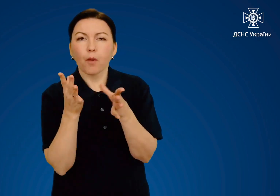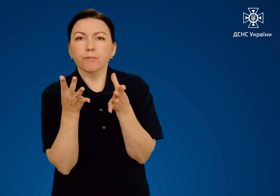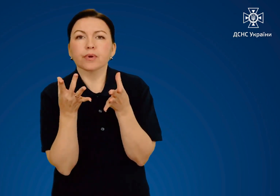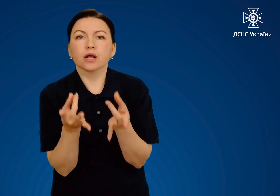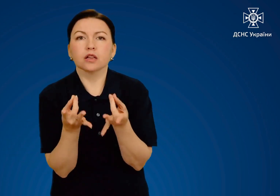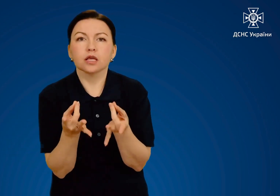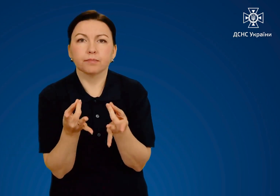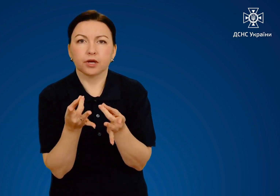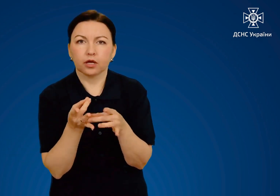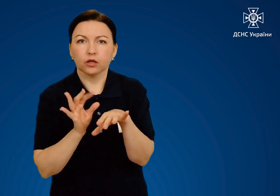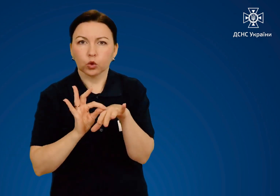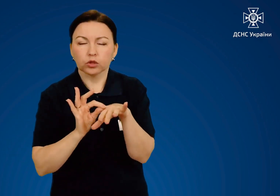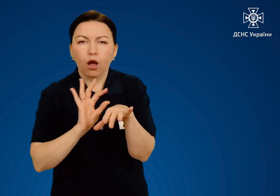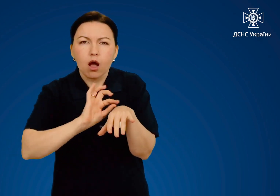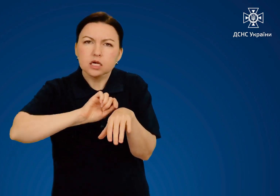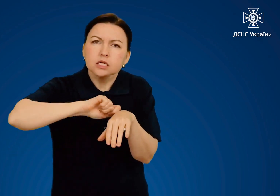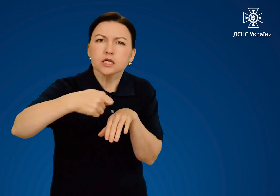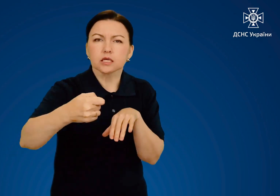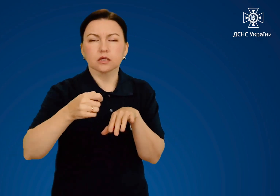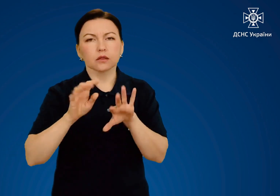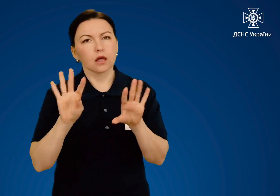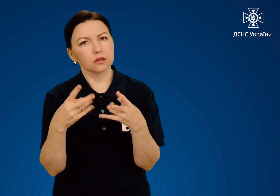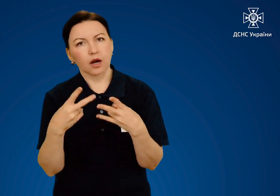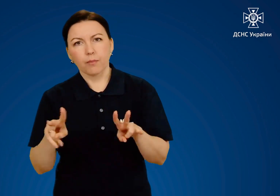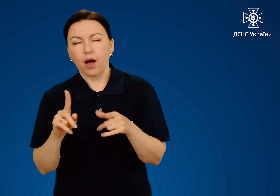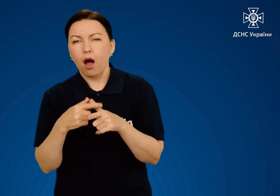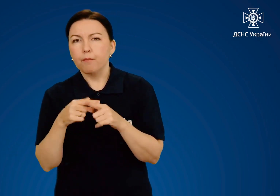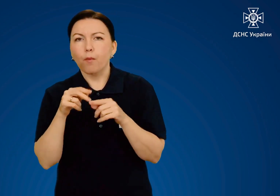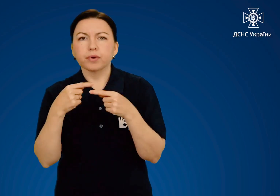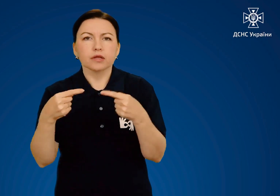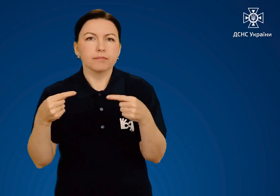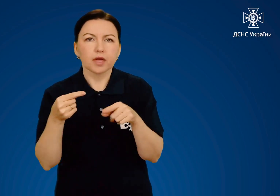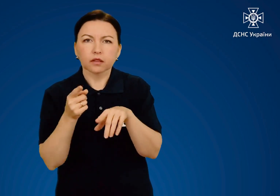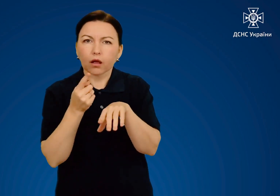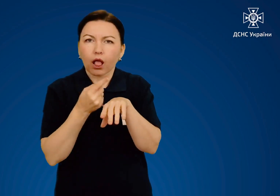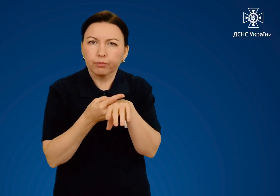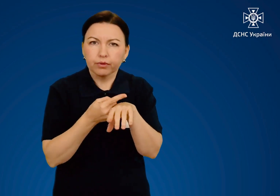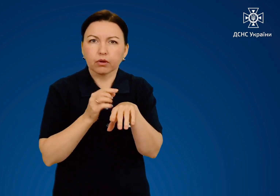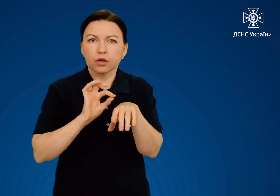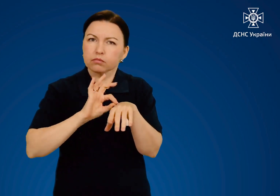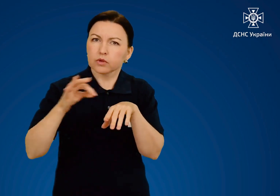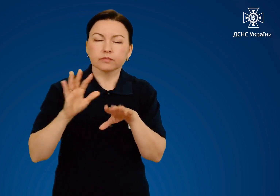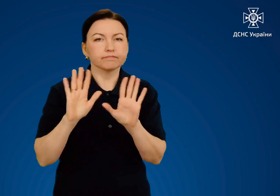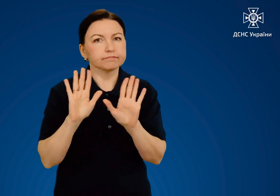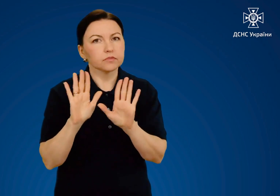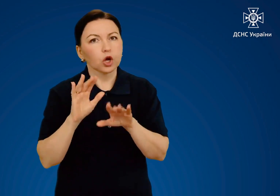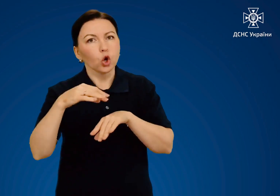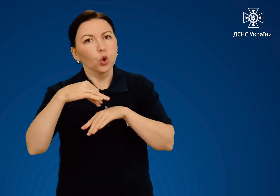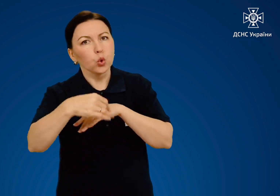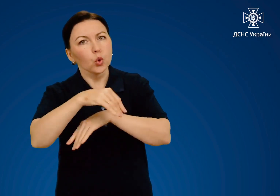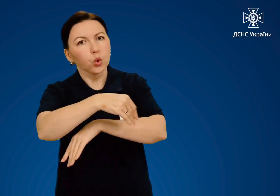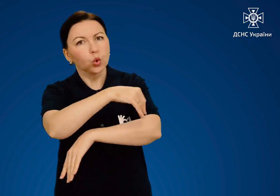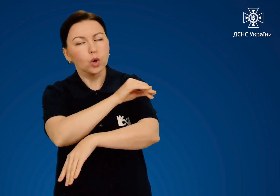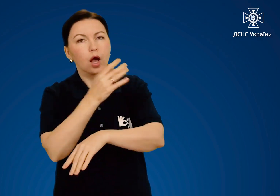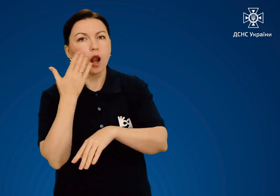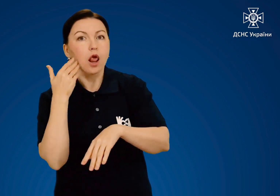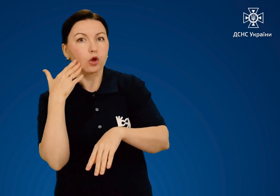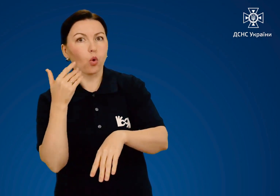відривайте прилиплі до тіла частини одягу і предметів. Видаляйте тільки ті